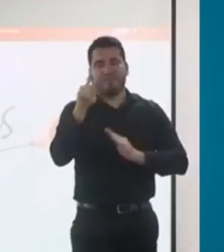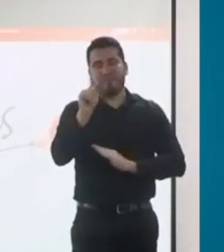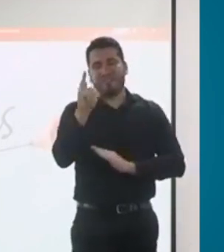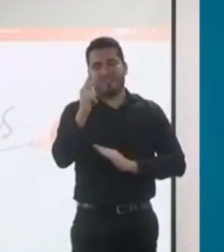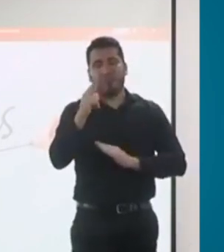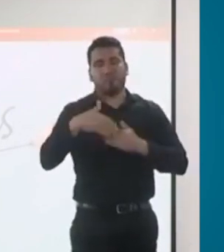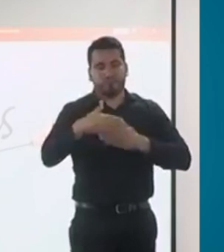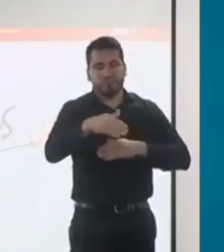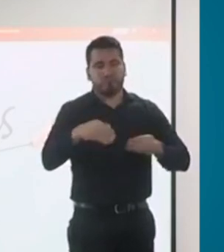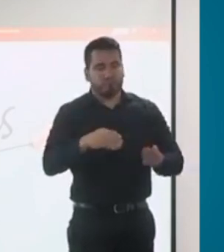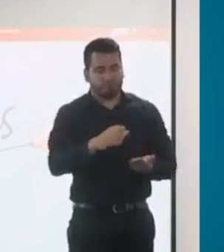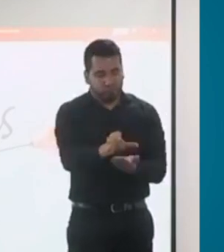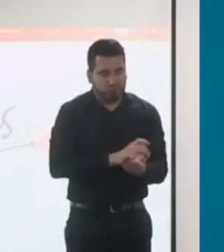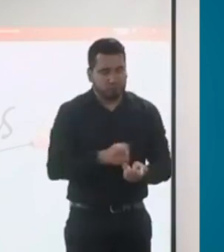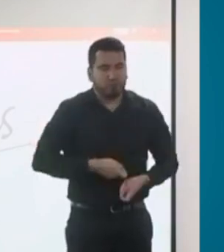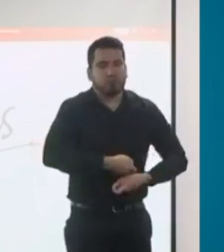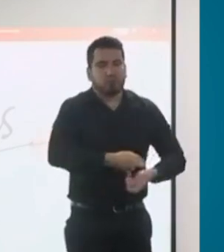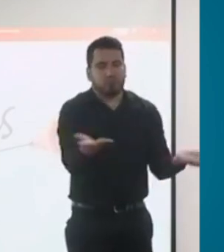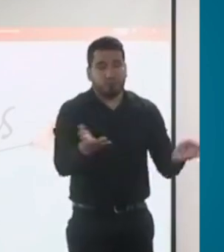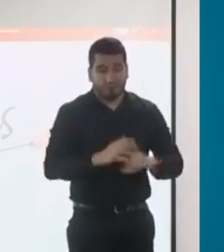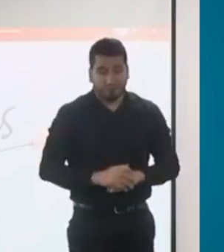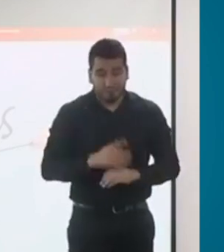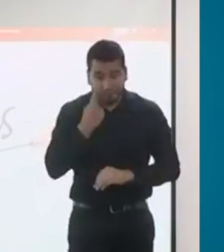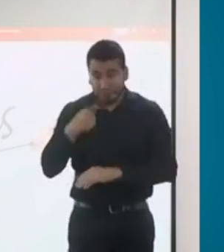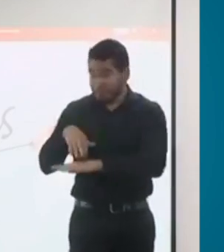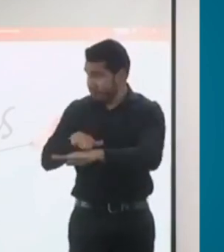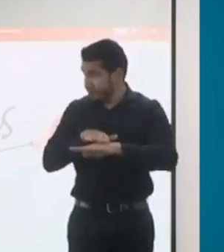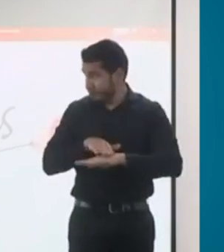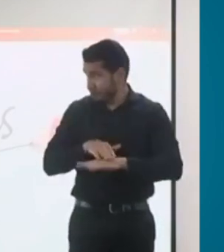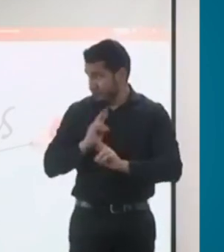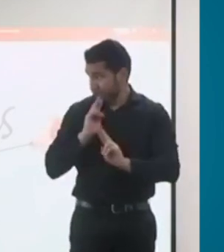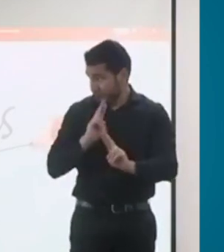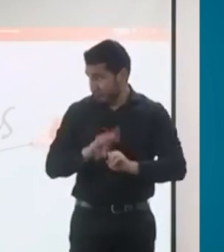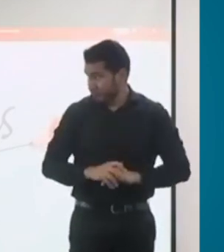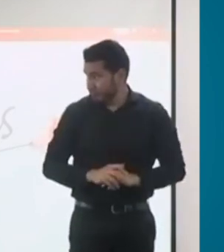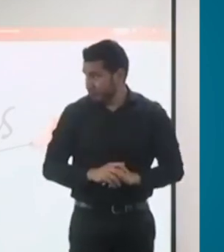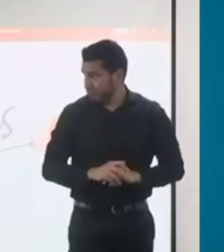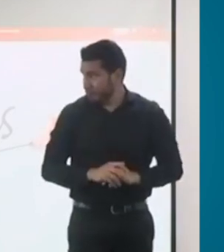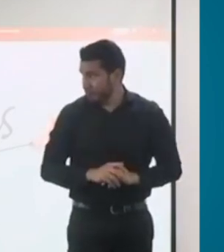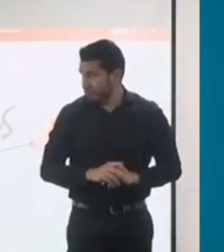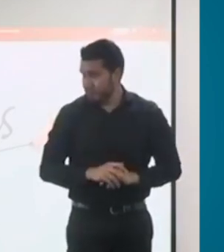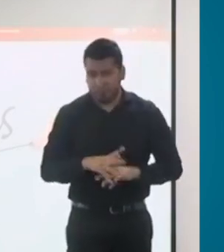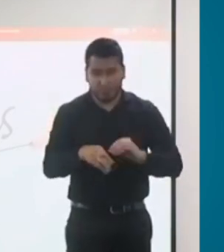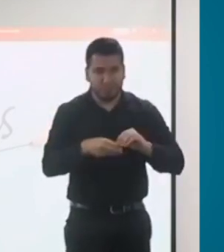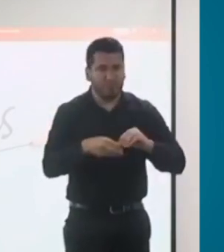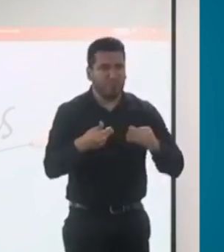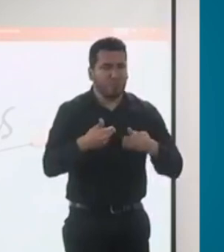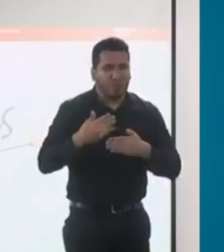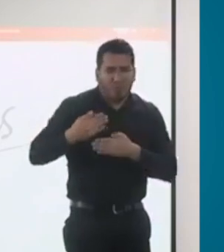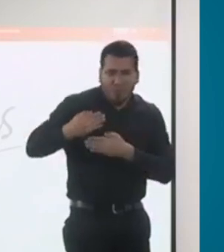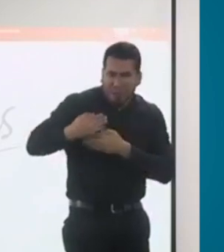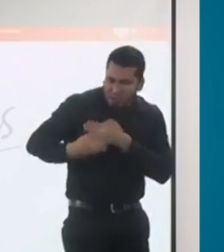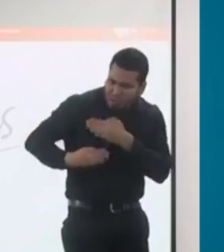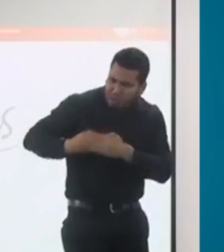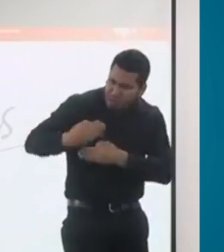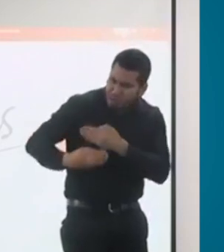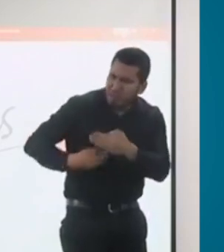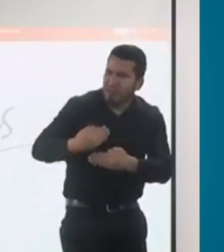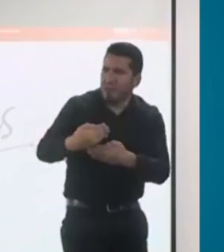también a esta que estoy leyendo, que leí en este momento. ¿Cómo es el proceso o ruta para adquirir el certificado de discapacidad?